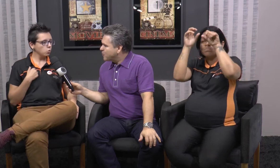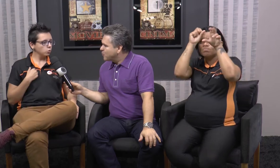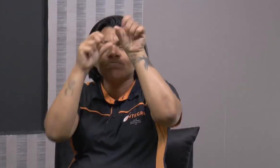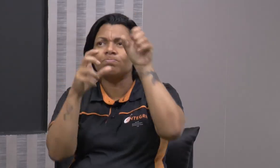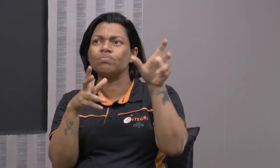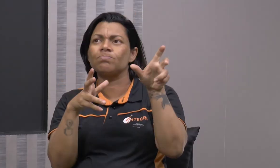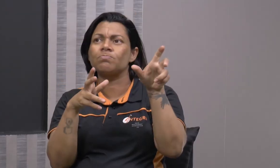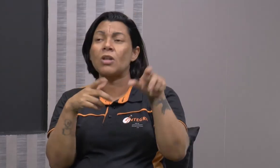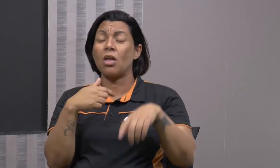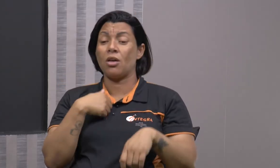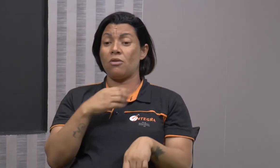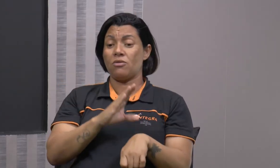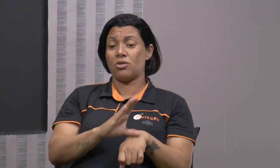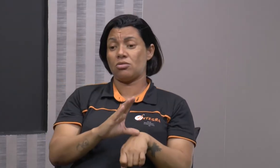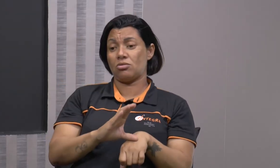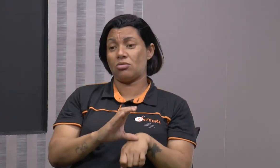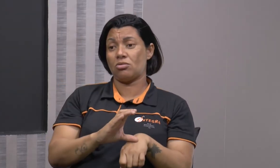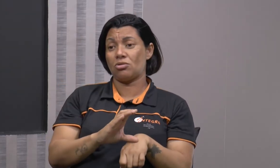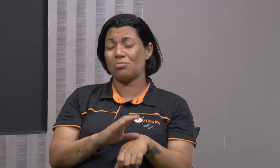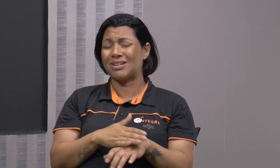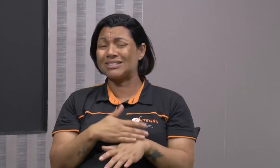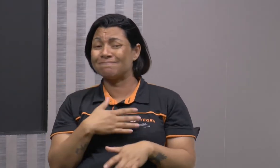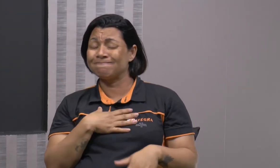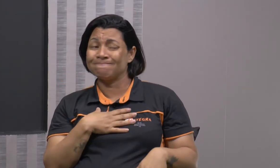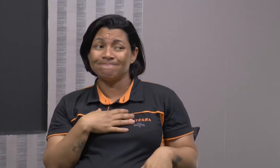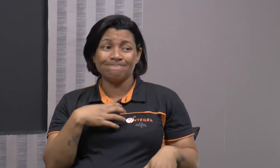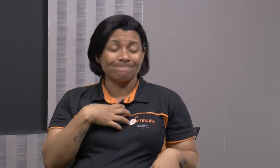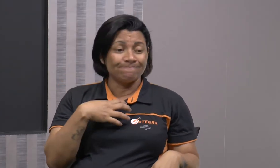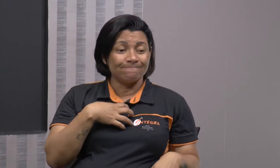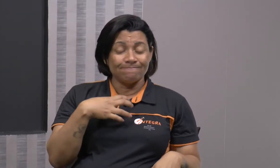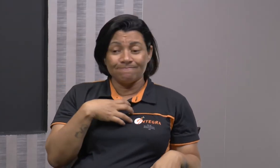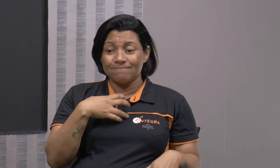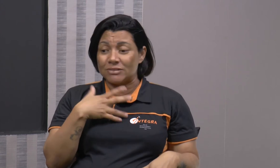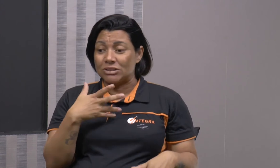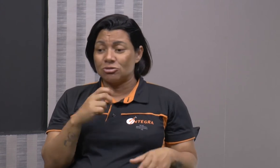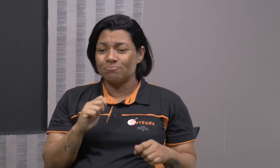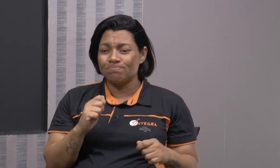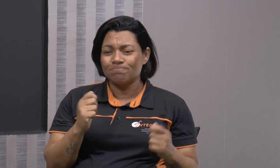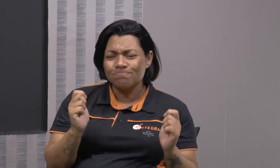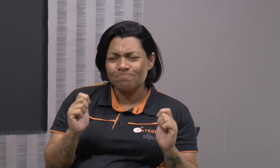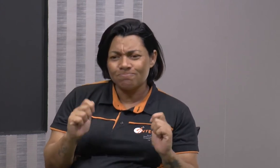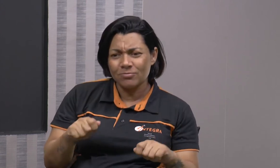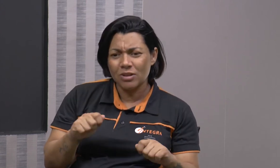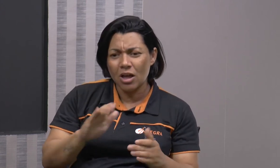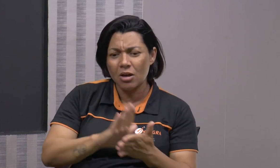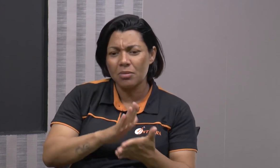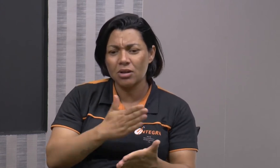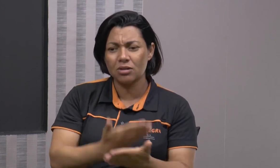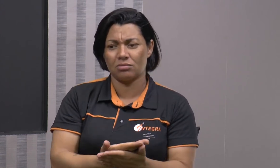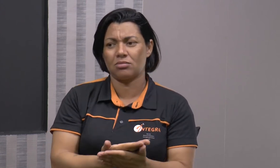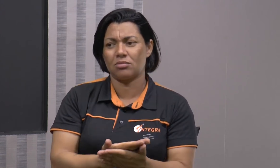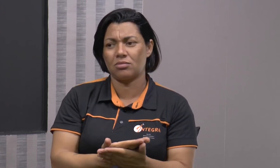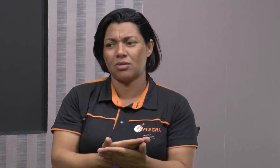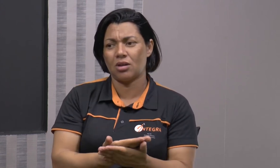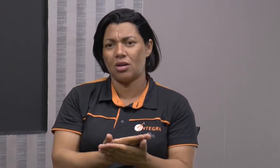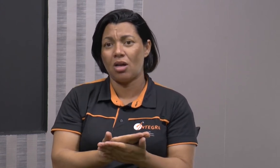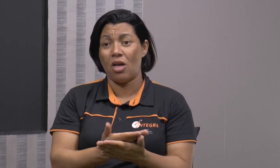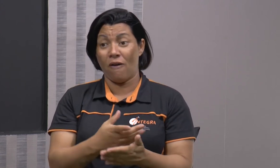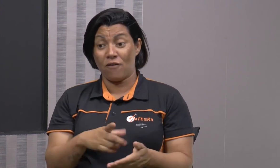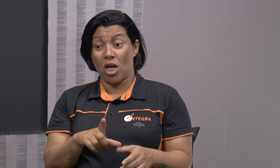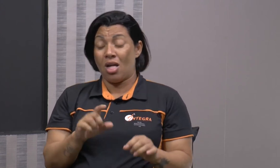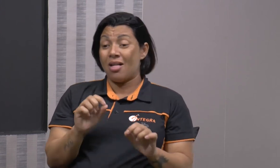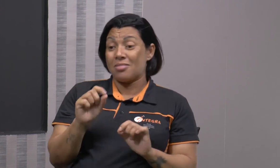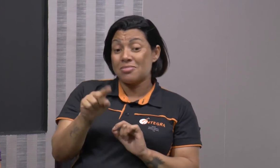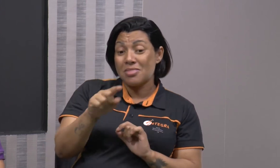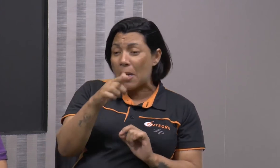fiz um curso, mas eu ainda não me sinto capaz. Então, você ainda não pode atuar na área, né? Aí vai muito da pessoa.